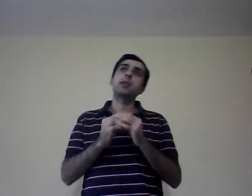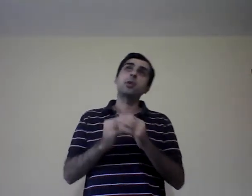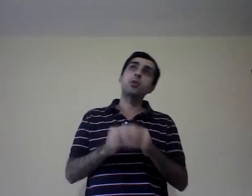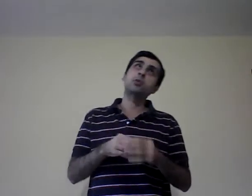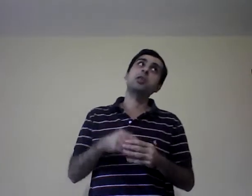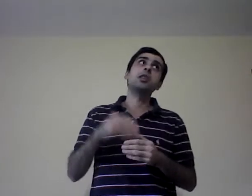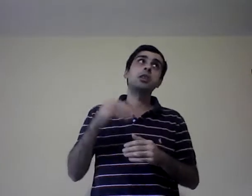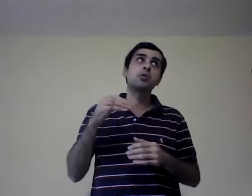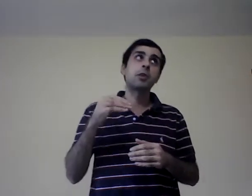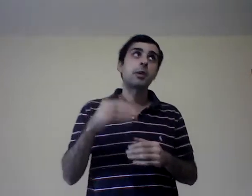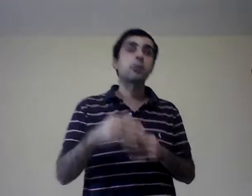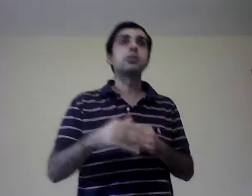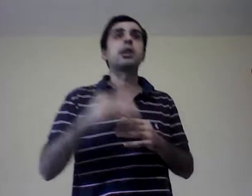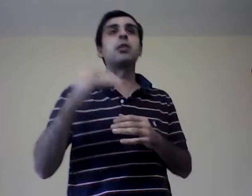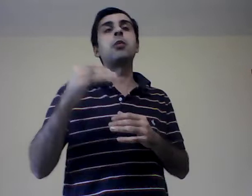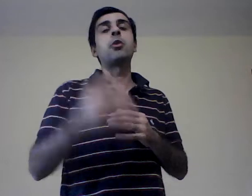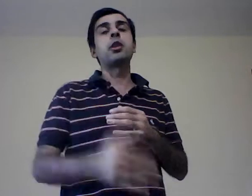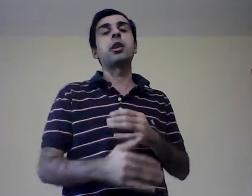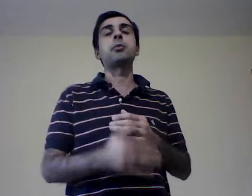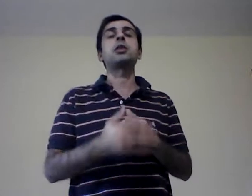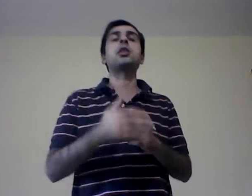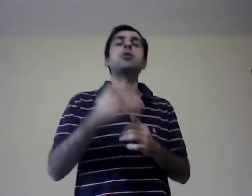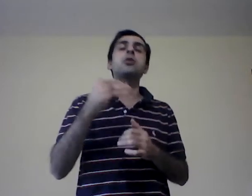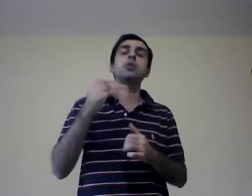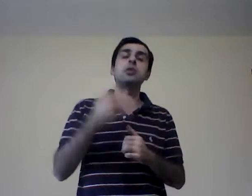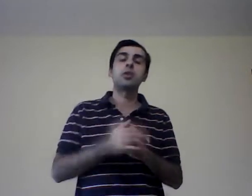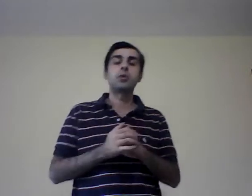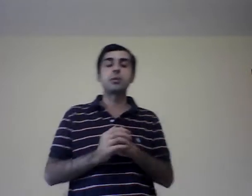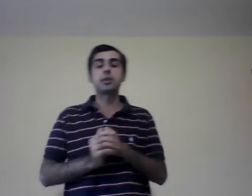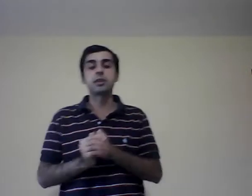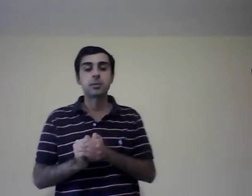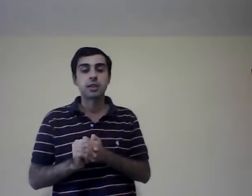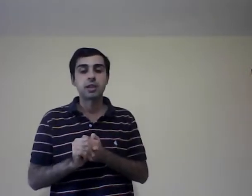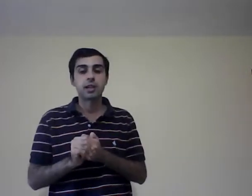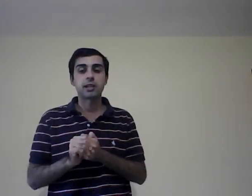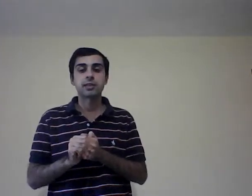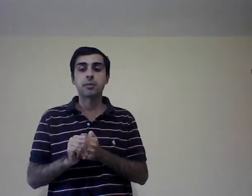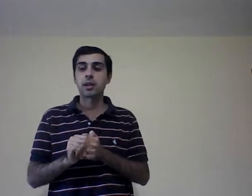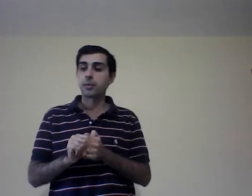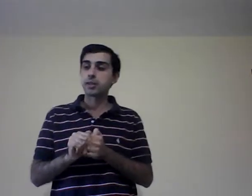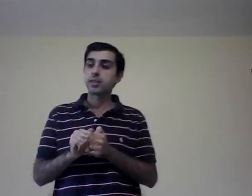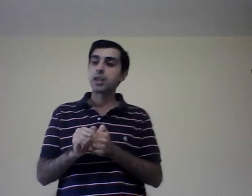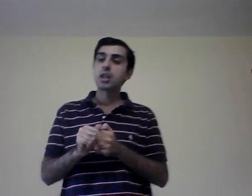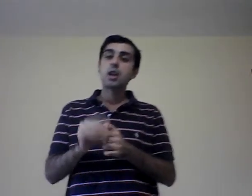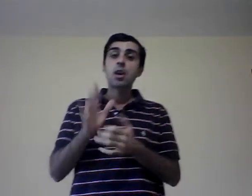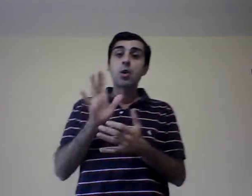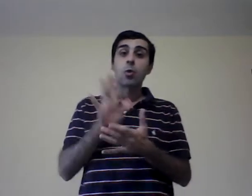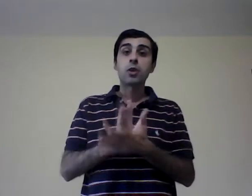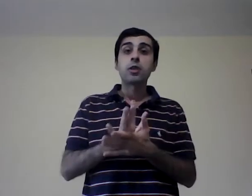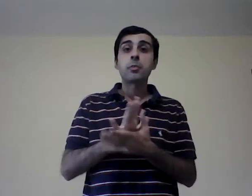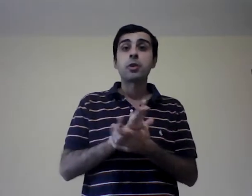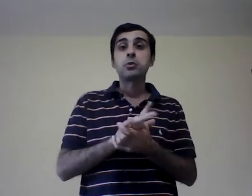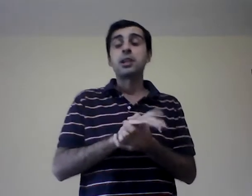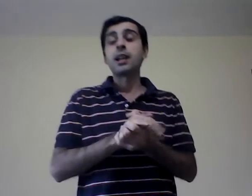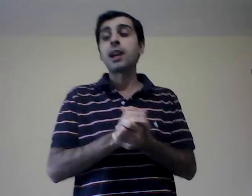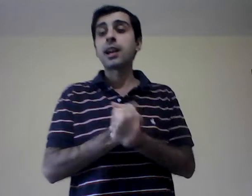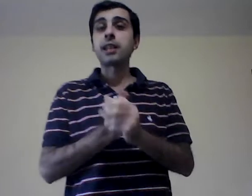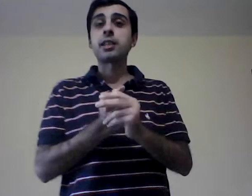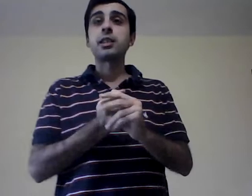pregunten, y es una pregunta que la vamos a ir repitiendo, y seguramente también en el examen aparecerá, cuando les pregunten las características